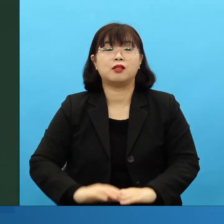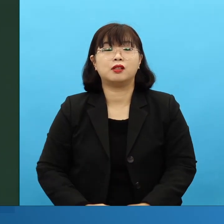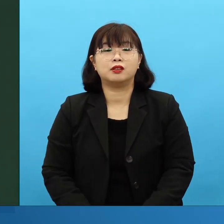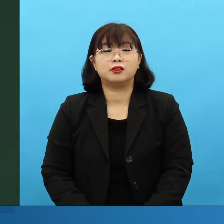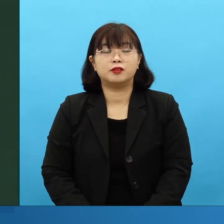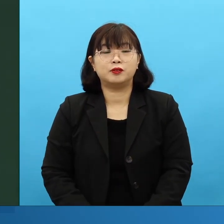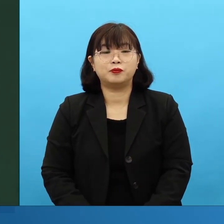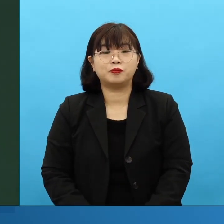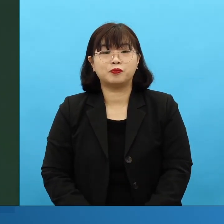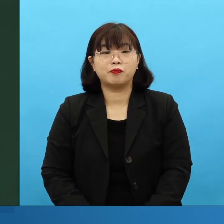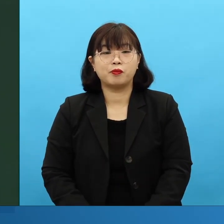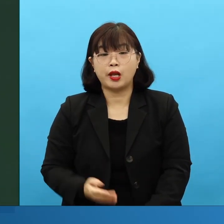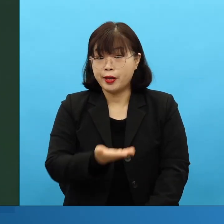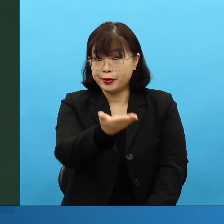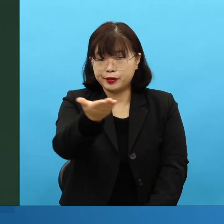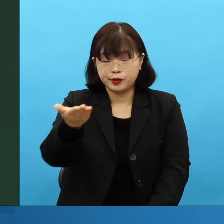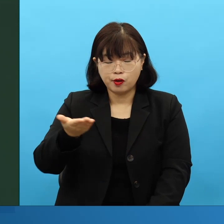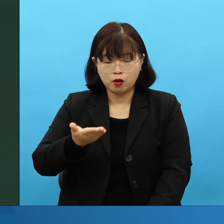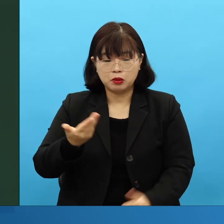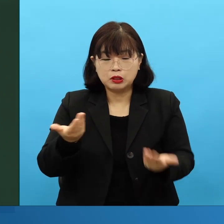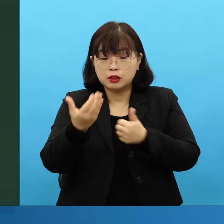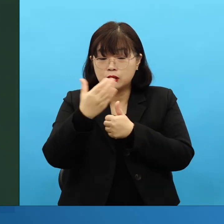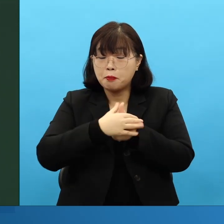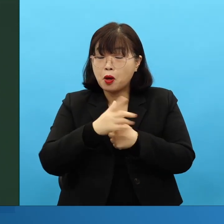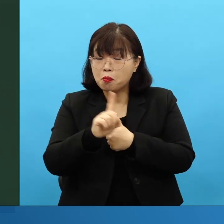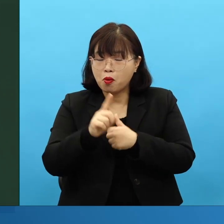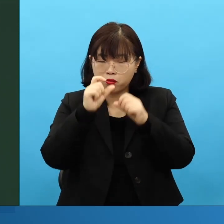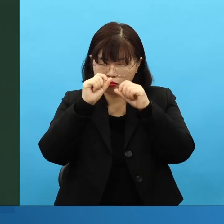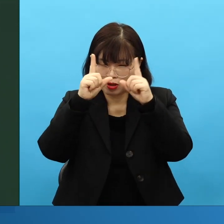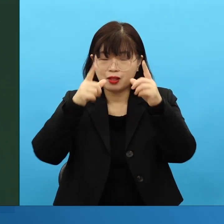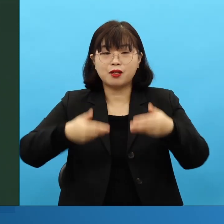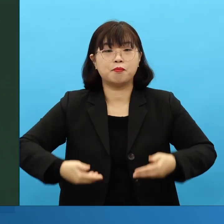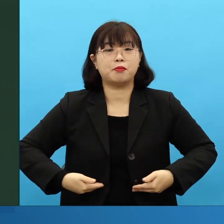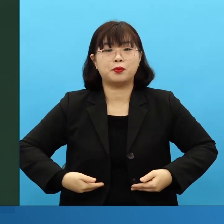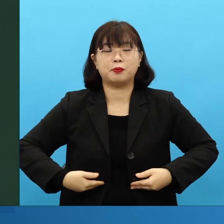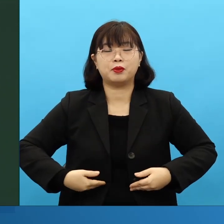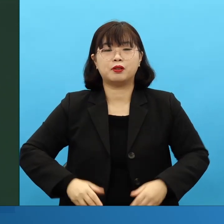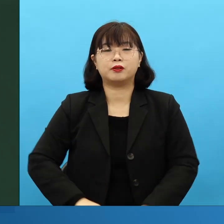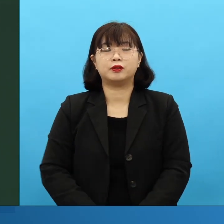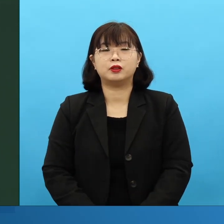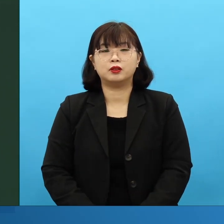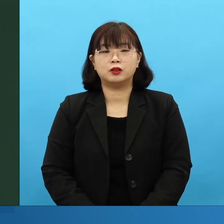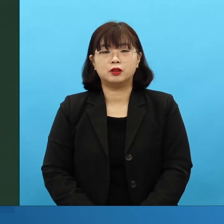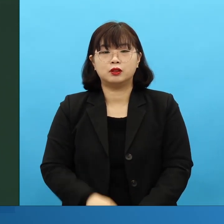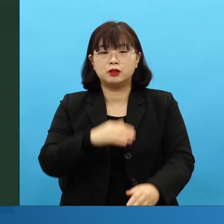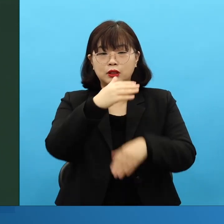여러분은 어떤 사명을 깨달아야 되는 거니까, 성경에는 거의 여자들 이름이 많이 안 나와요.